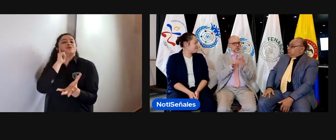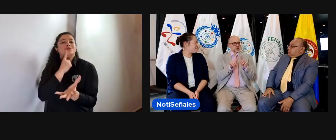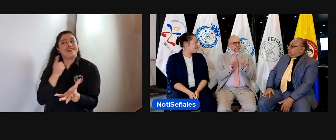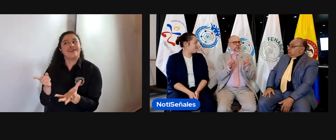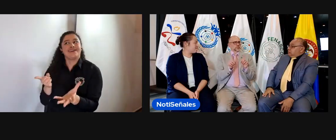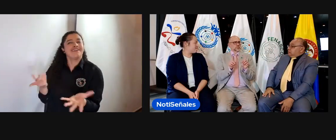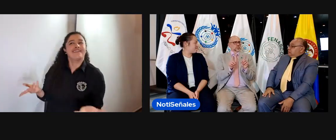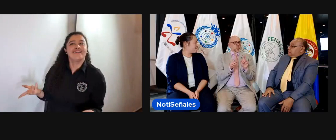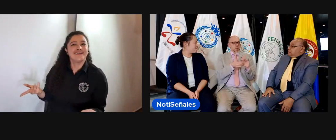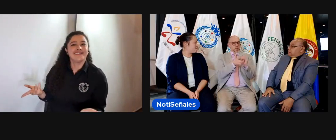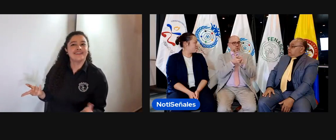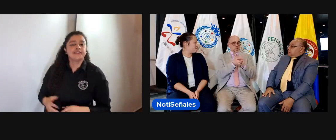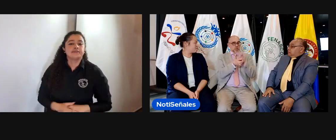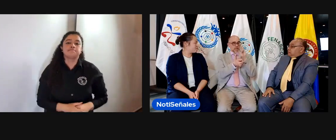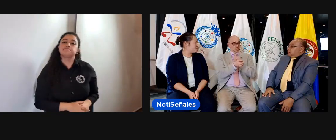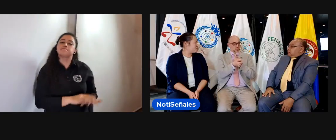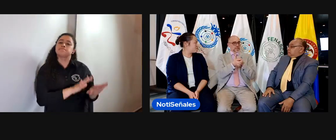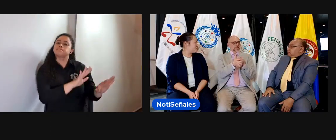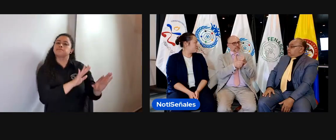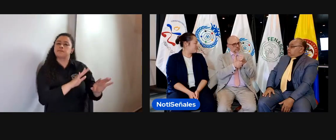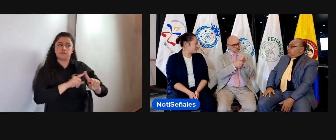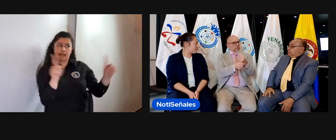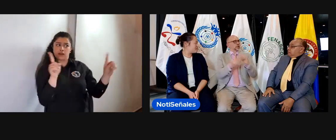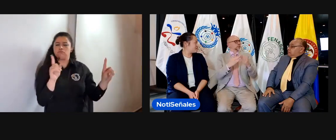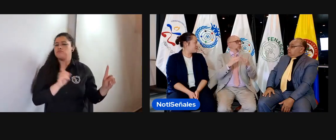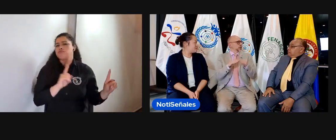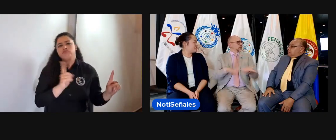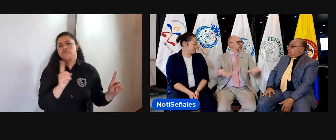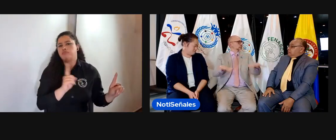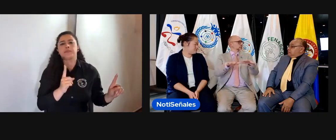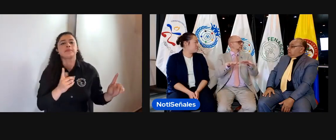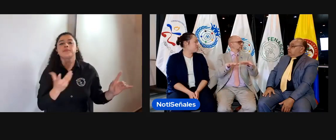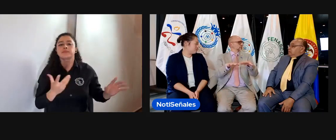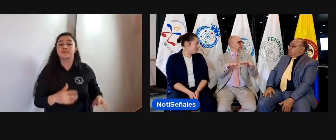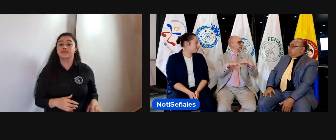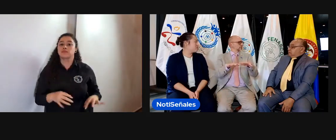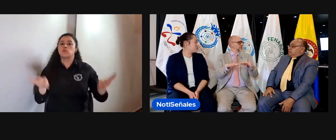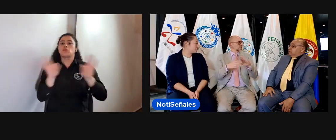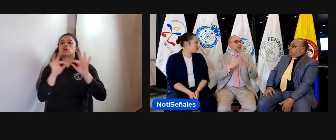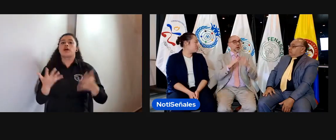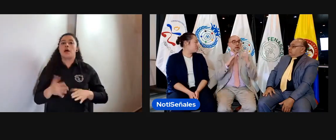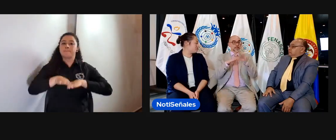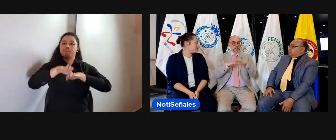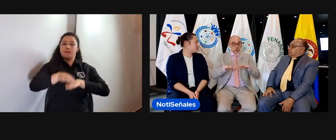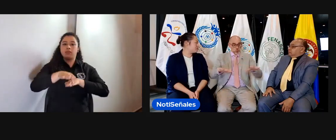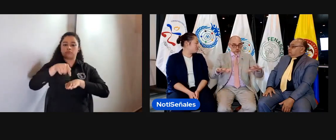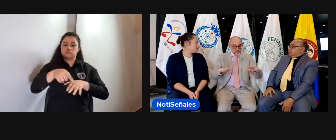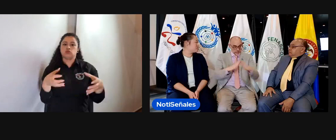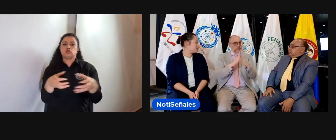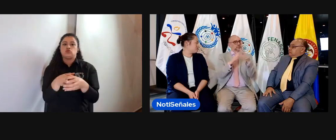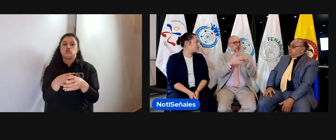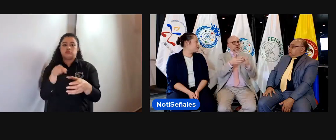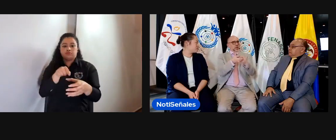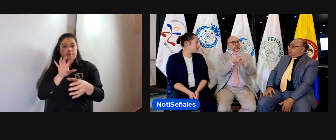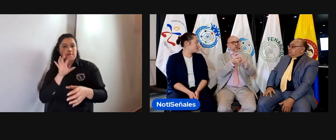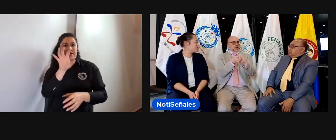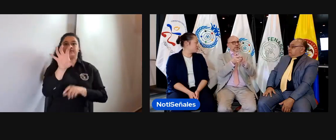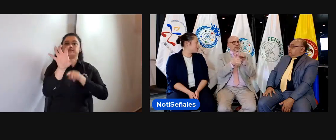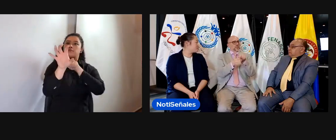mejorar el progreso, para llegar a ese progreso de la comunidad. Claramente, y digamos que esa comunidad está representada